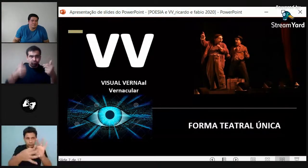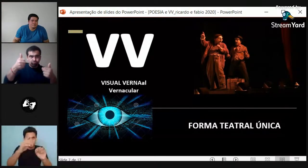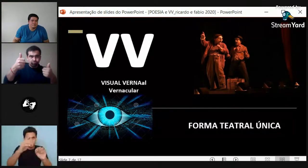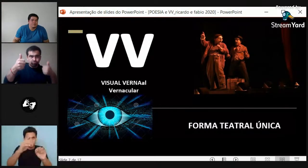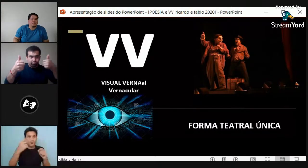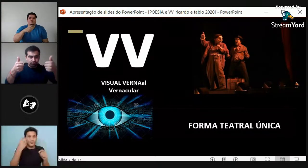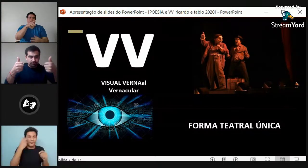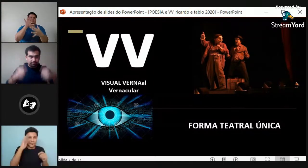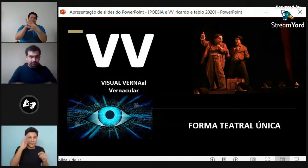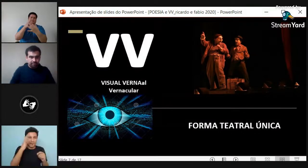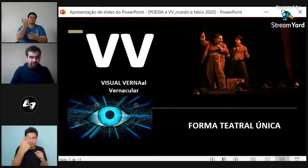Bueno, ahora.